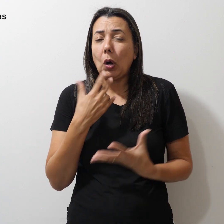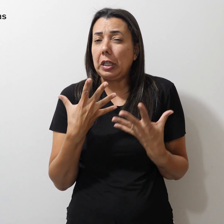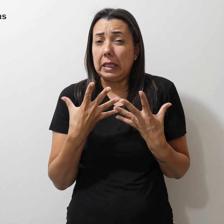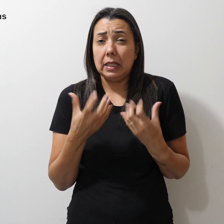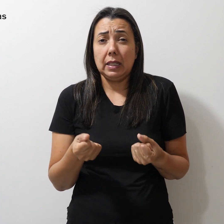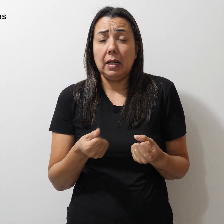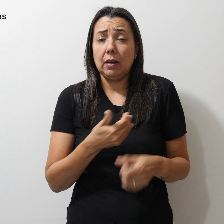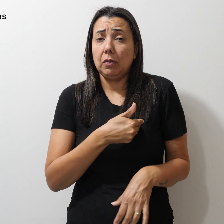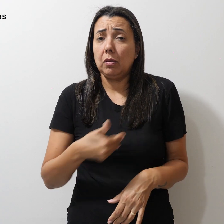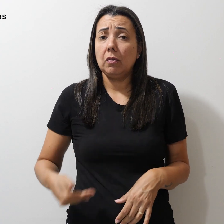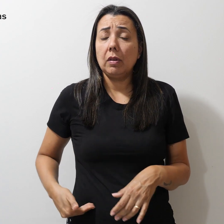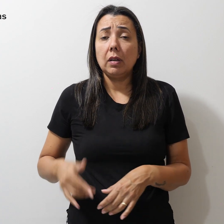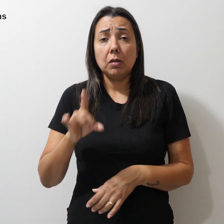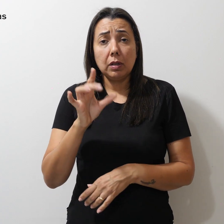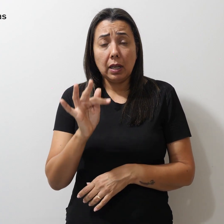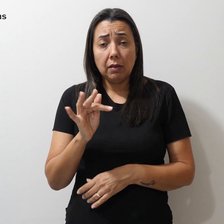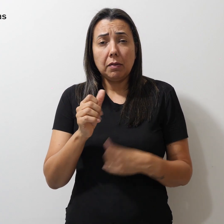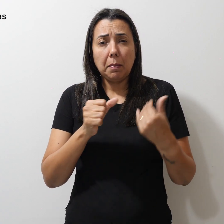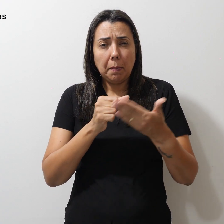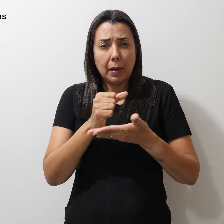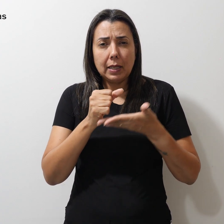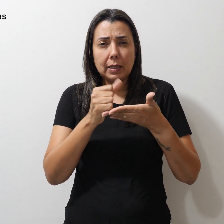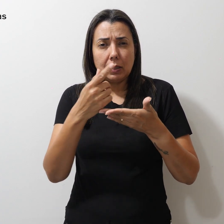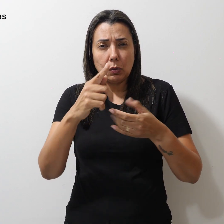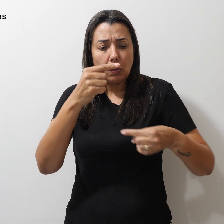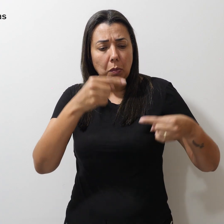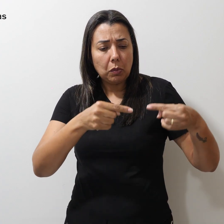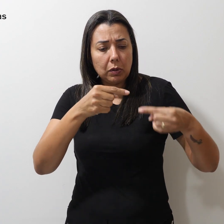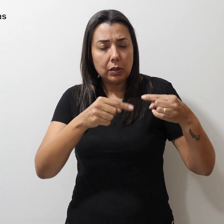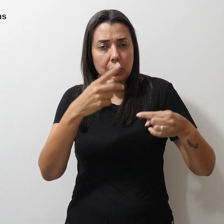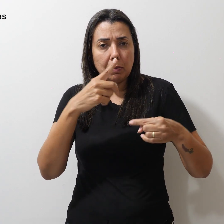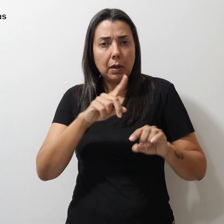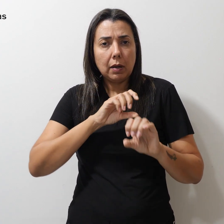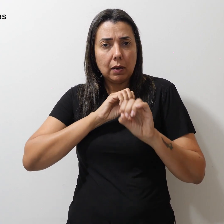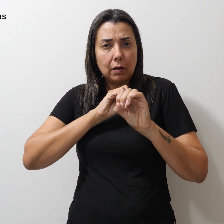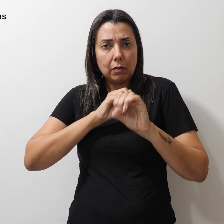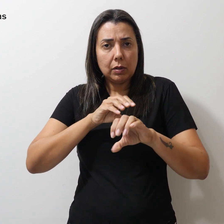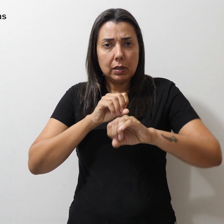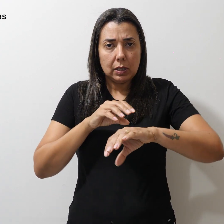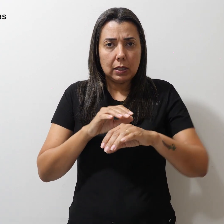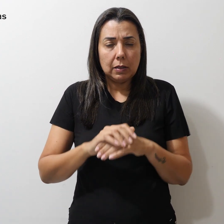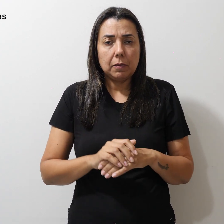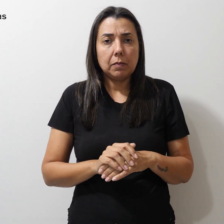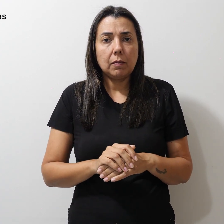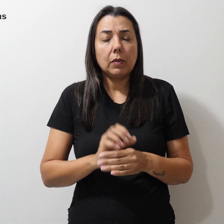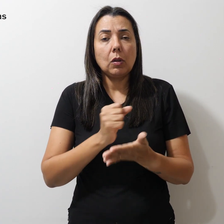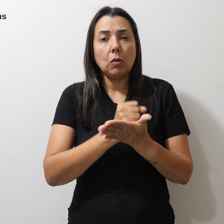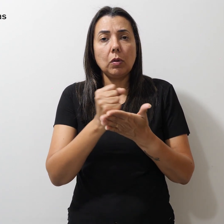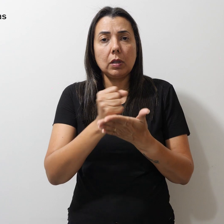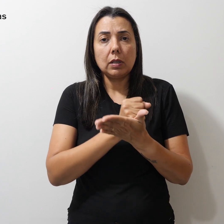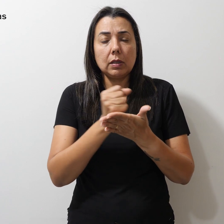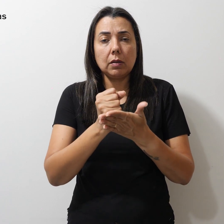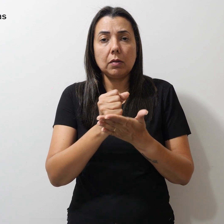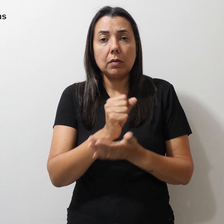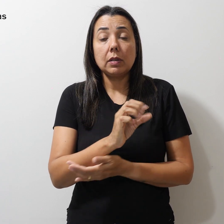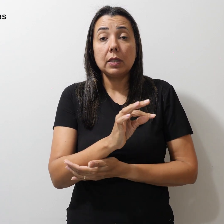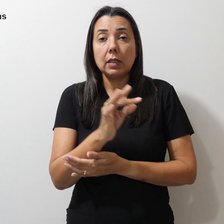GDF baseie sua política para a educação em contratações temporárias que